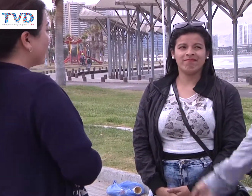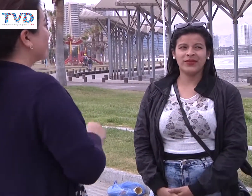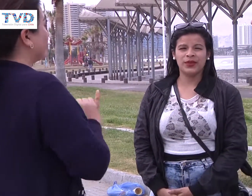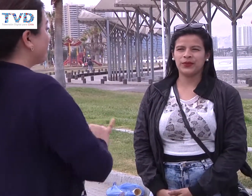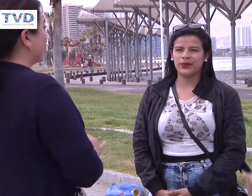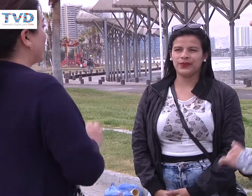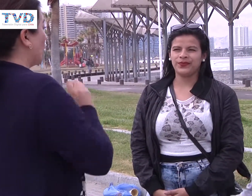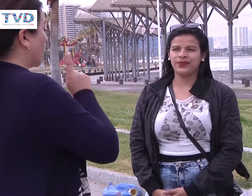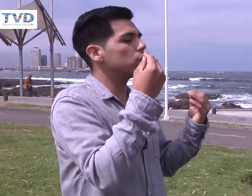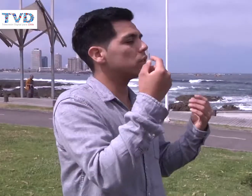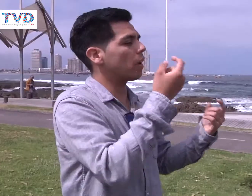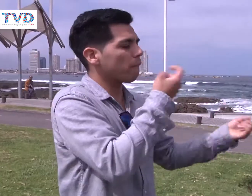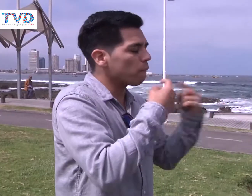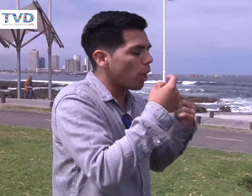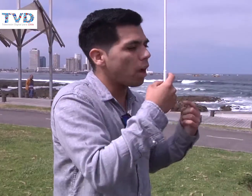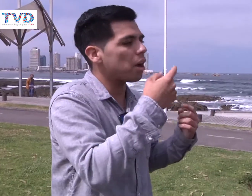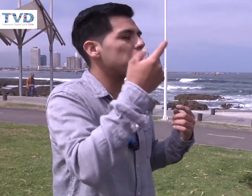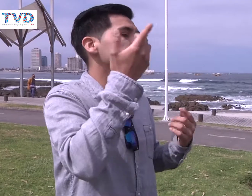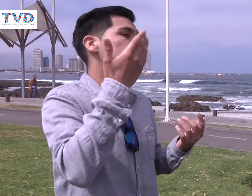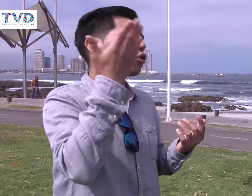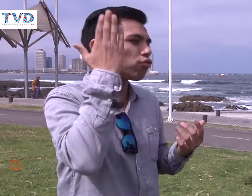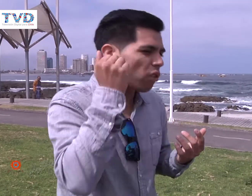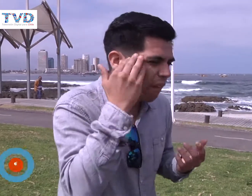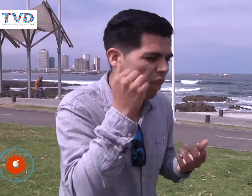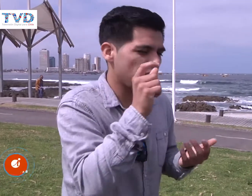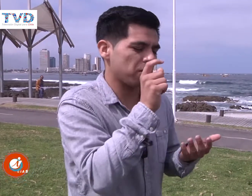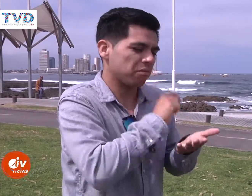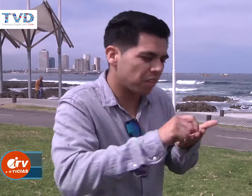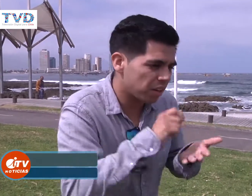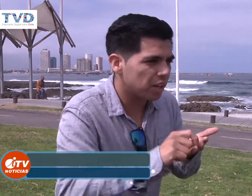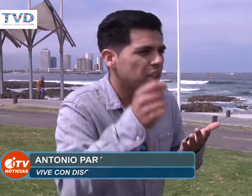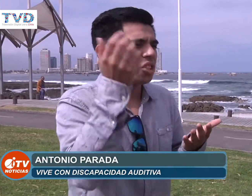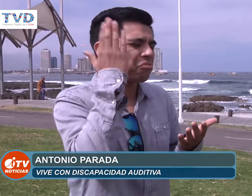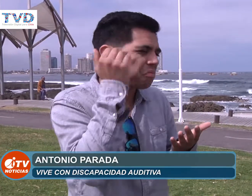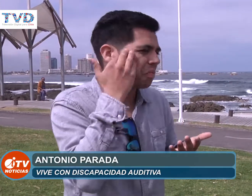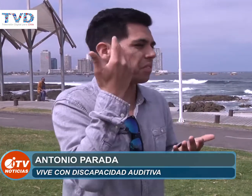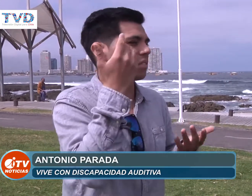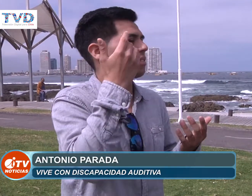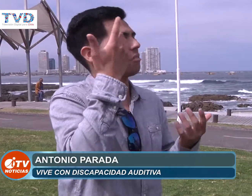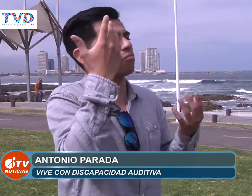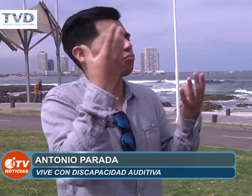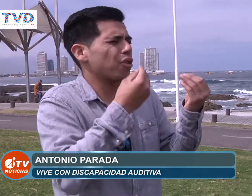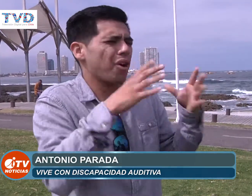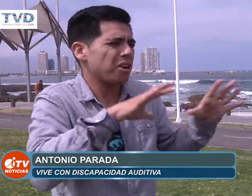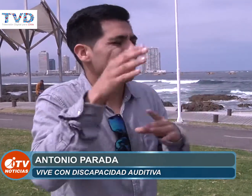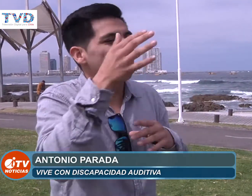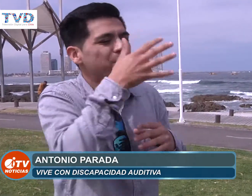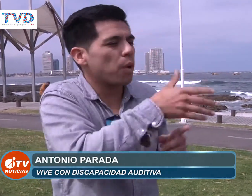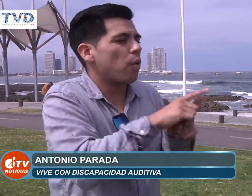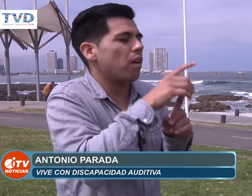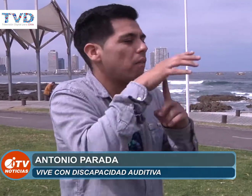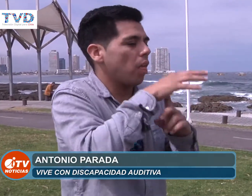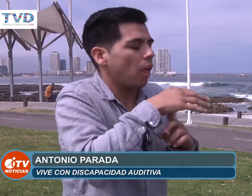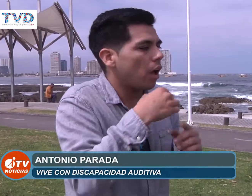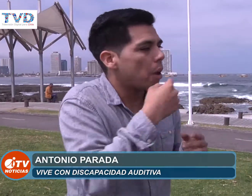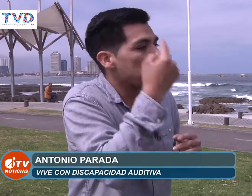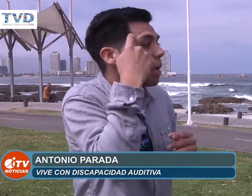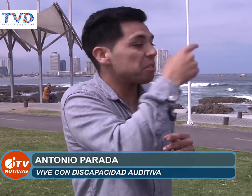persona. Antes muchos me decían, me insultaban, me decían, oye, tú no sabes escribir, tú no sabes nada, me decían muchas cosas, había una